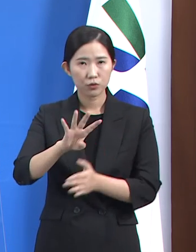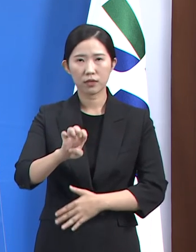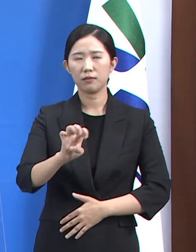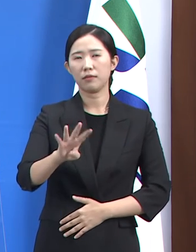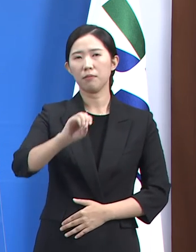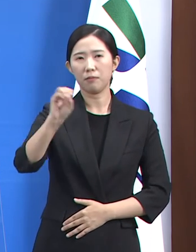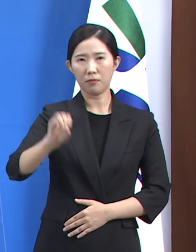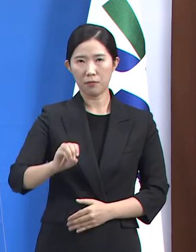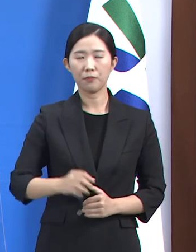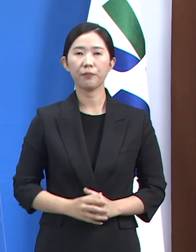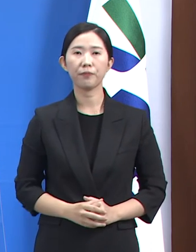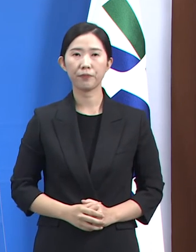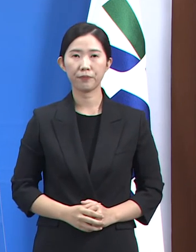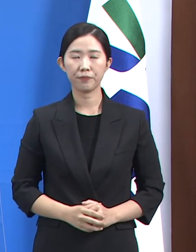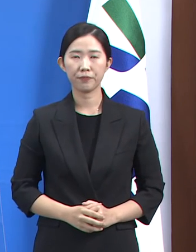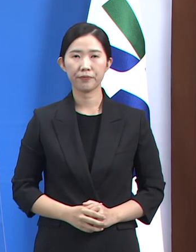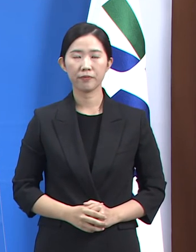%입니다.